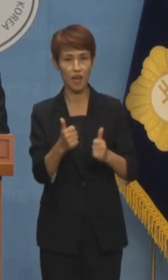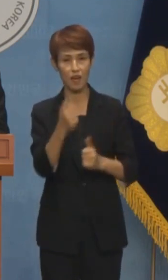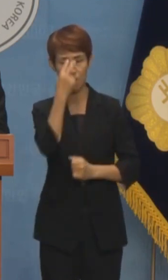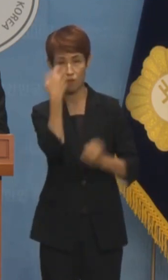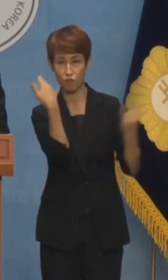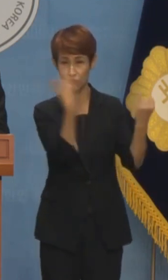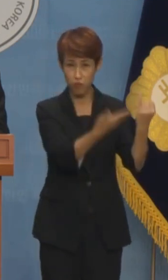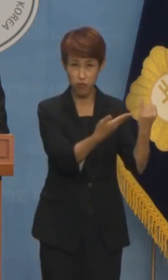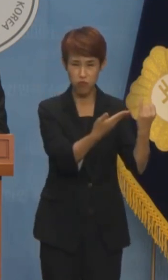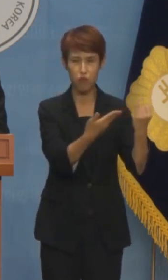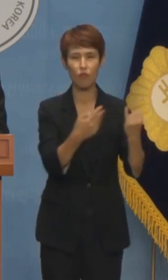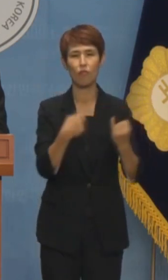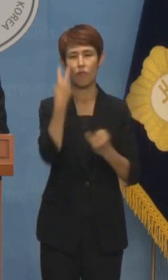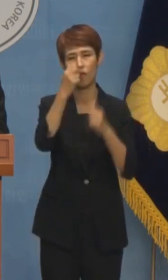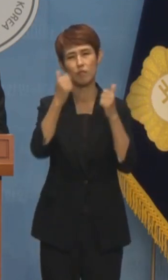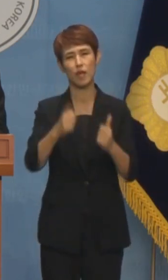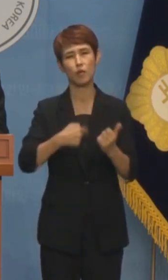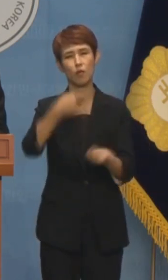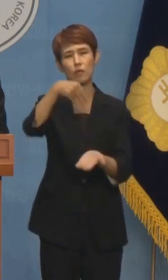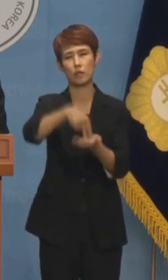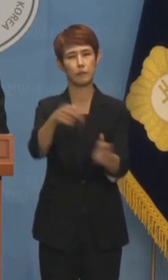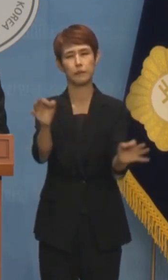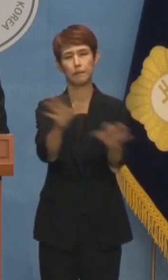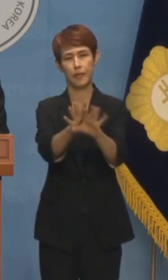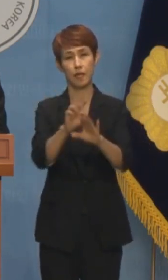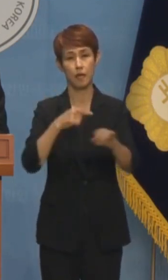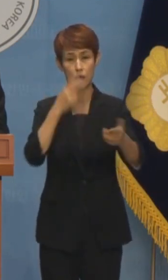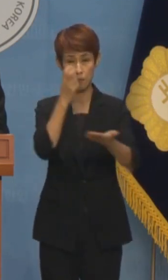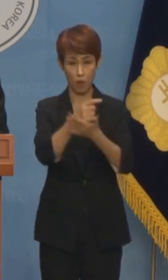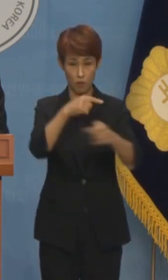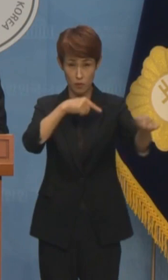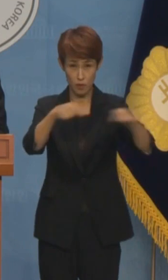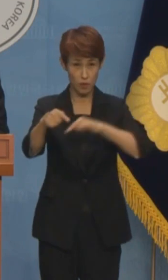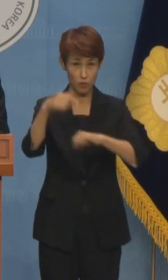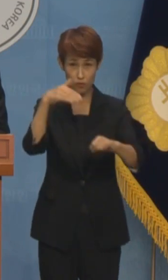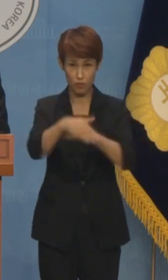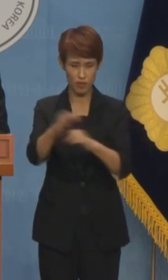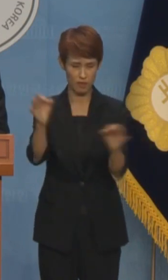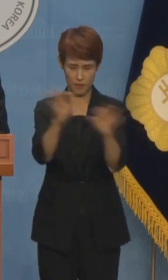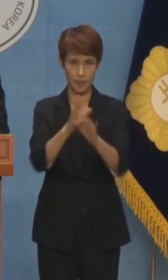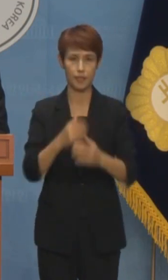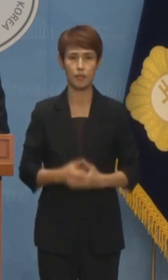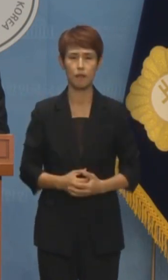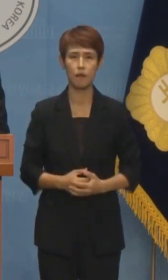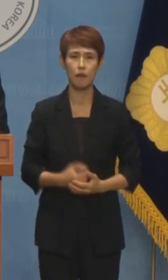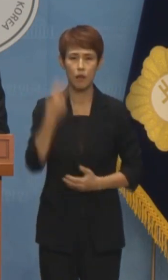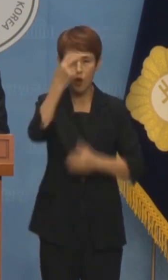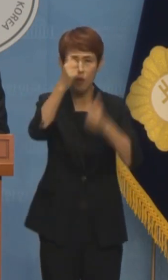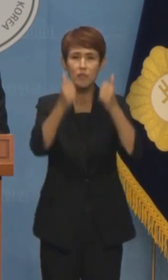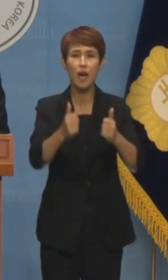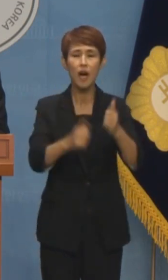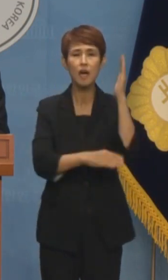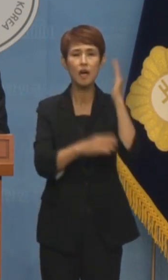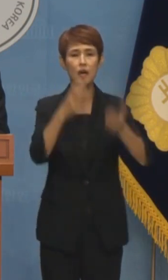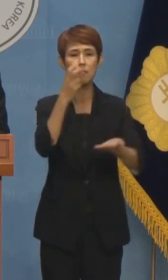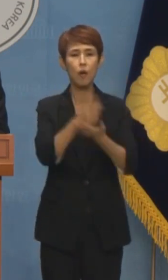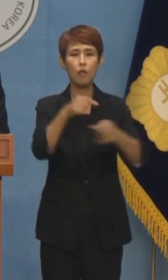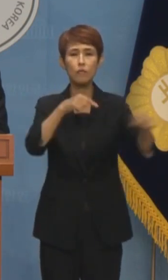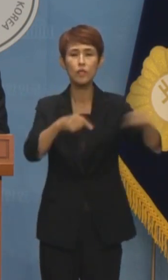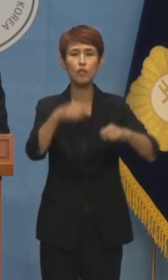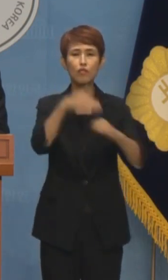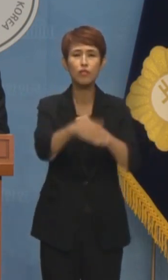독립성은 이미 무너졌고, 법치주의도 파괴되었습니다. 대체 검찰이 말하는 법치주의,